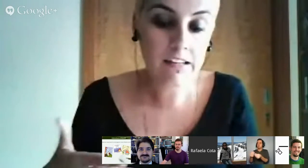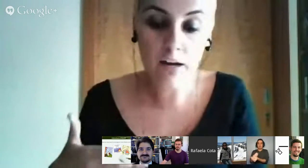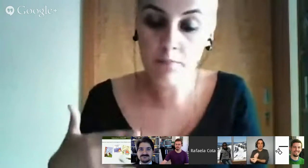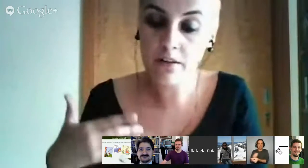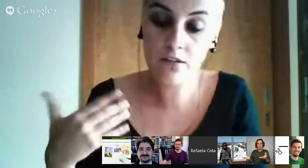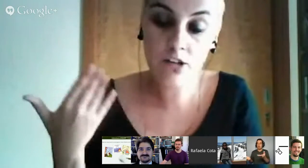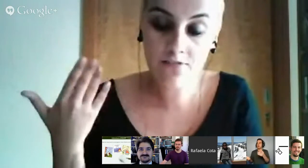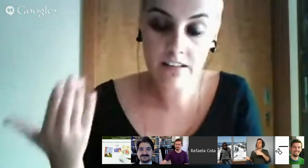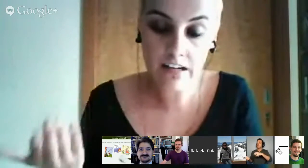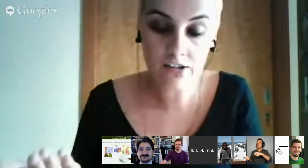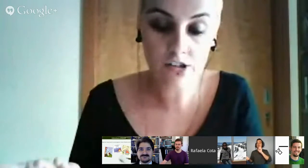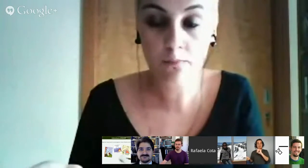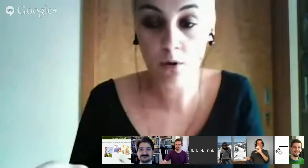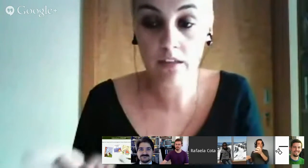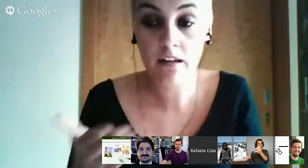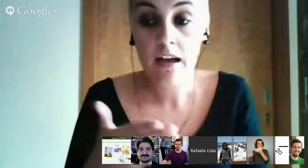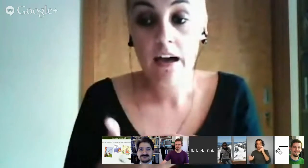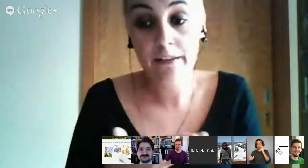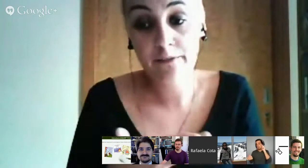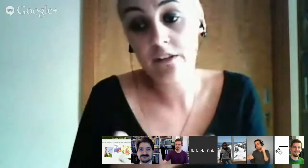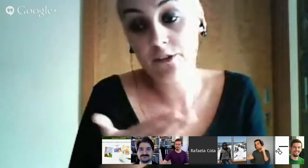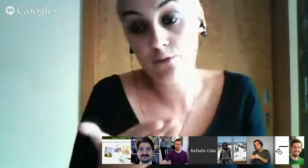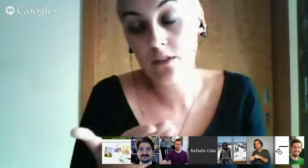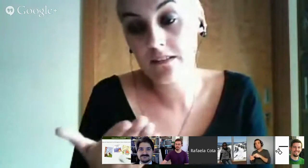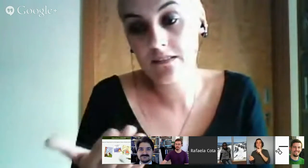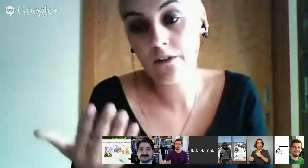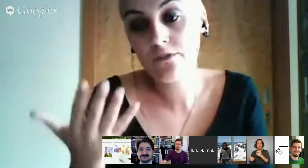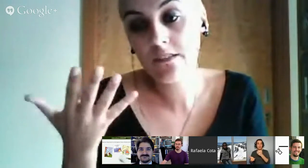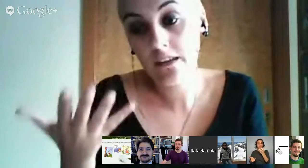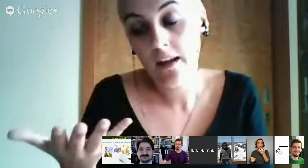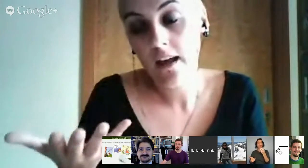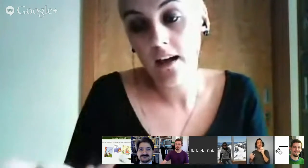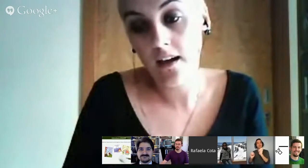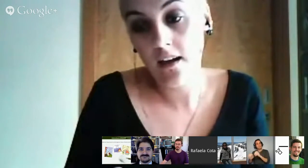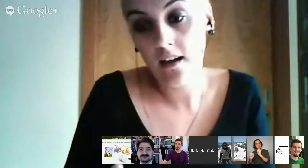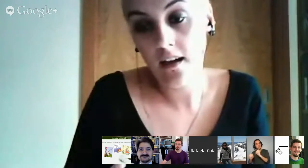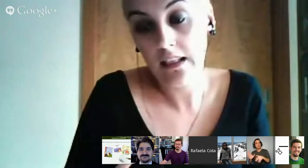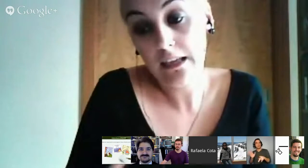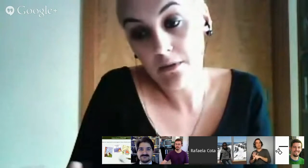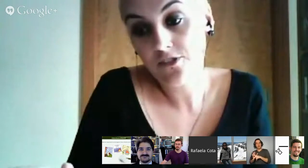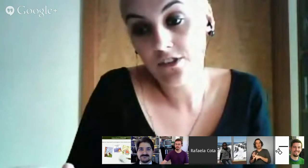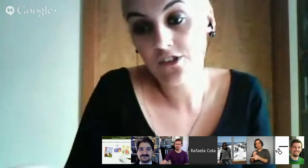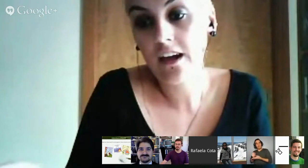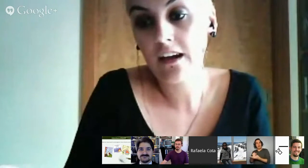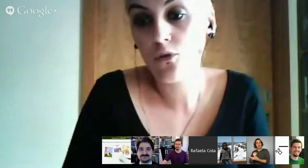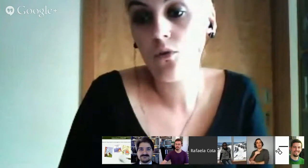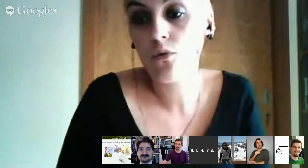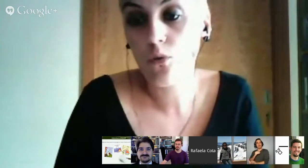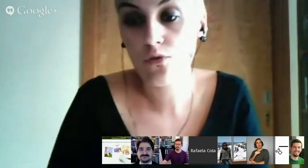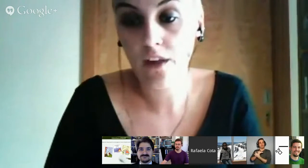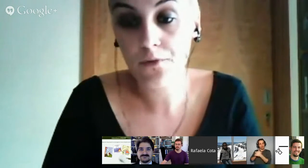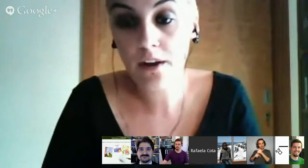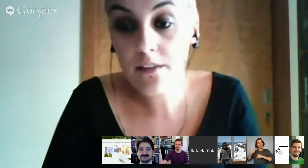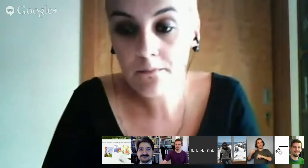tirar partido das vantagens que podem adivir da sua utilização de ter libras neste cristal com signwriting.